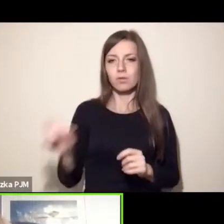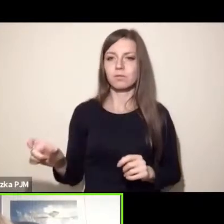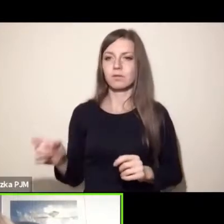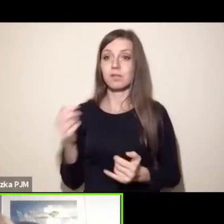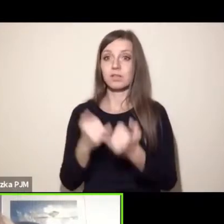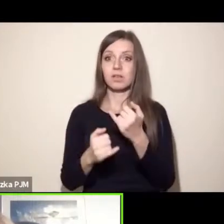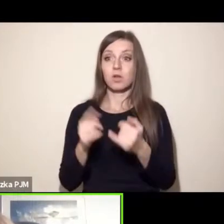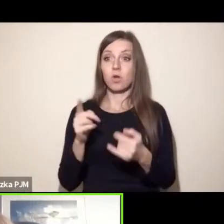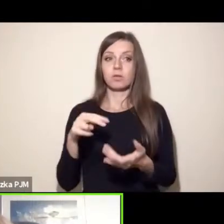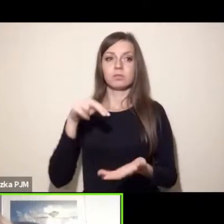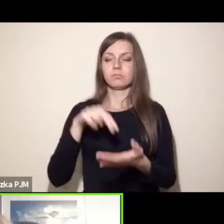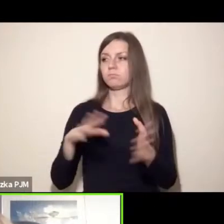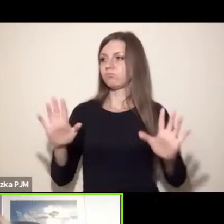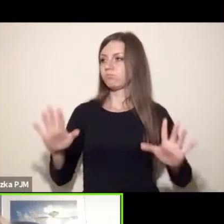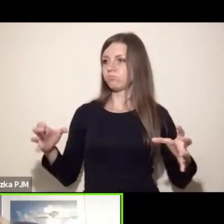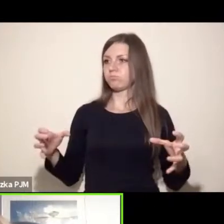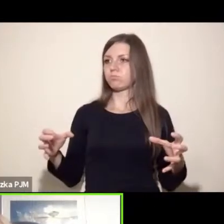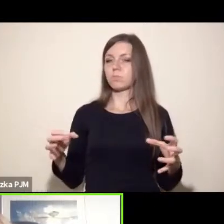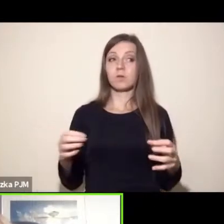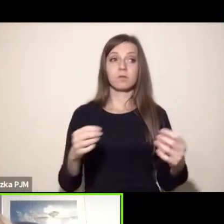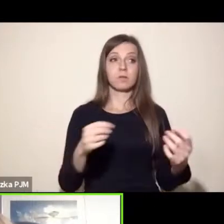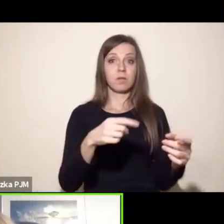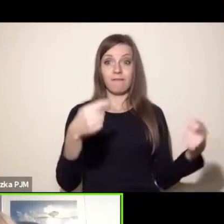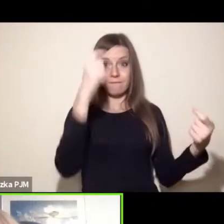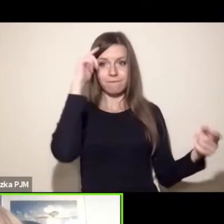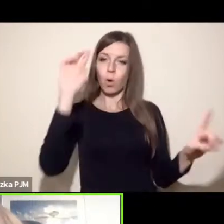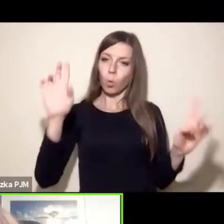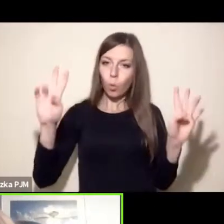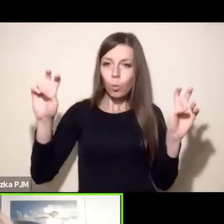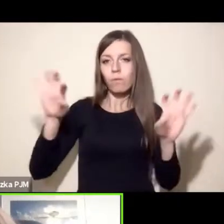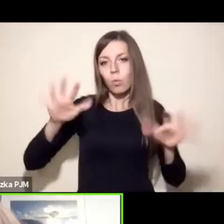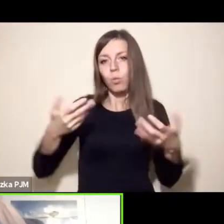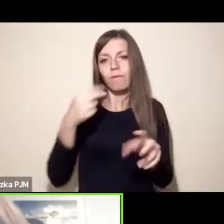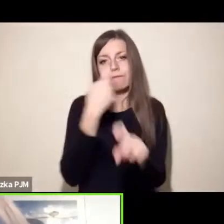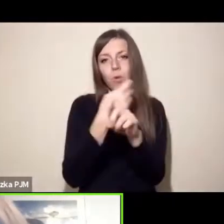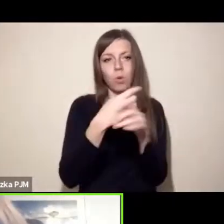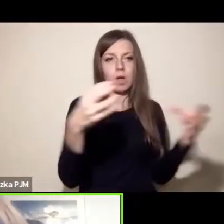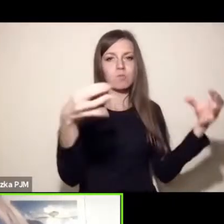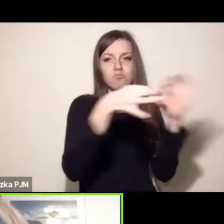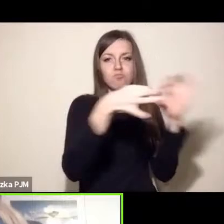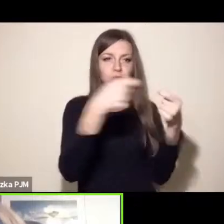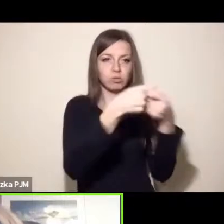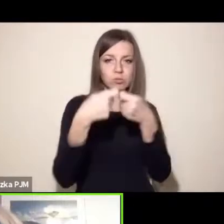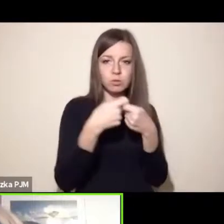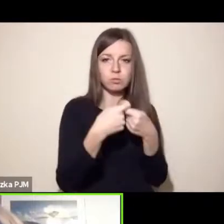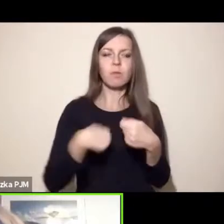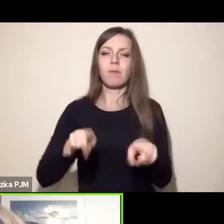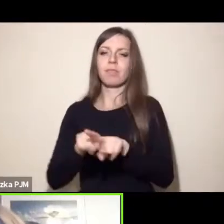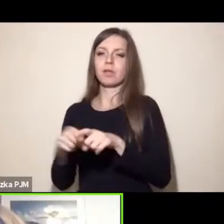do tego, staną razem, tak jak nasi przeciwnicy stają razem, kiedy chcą coś osiągnąć. Dziękuję bardzo.